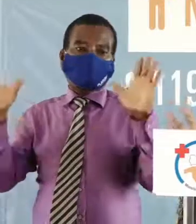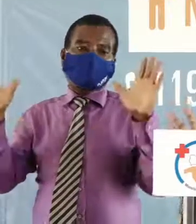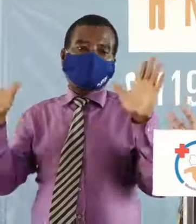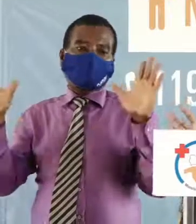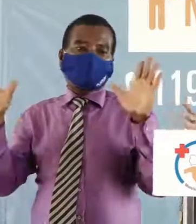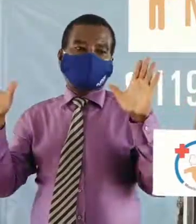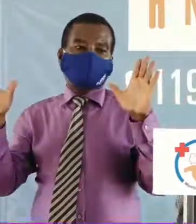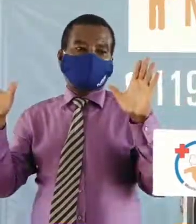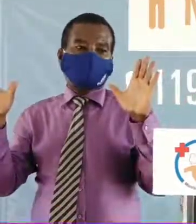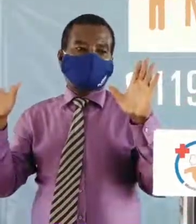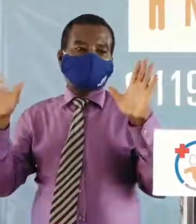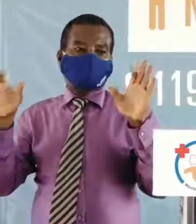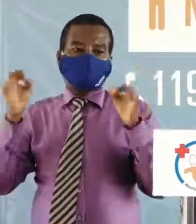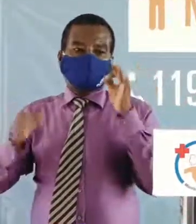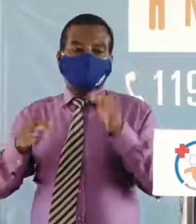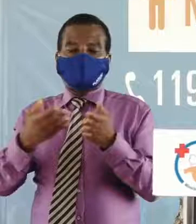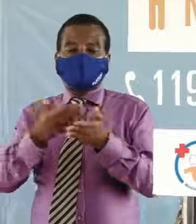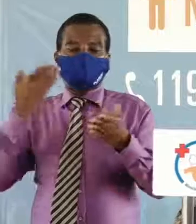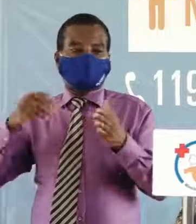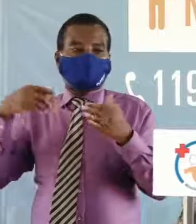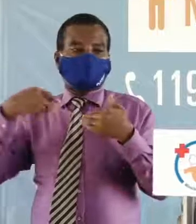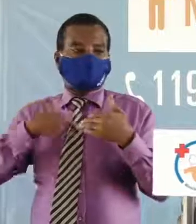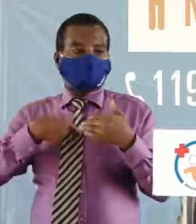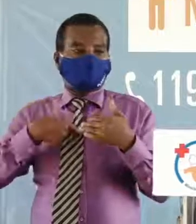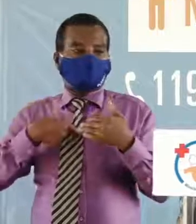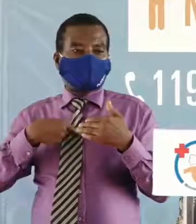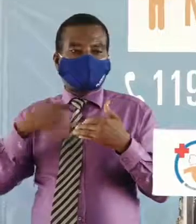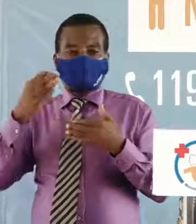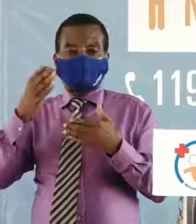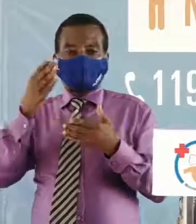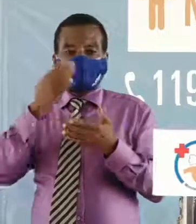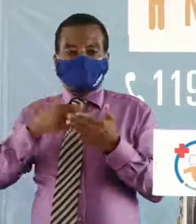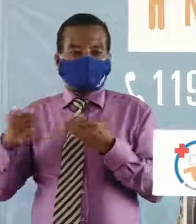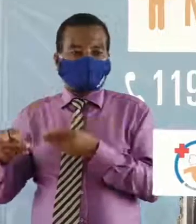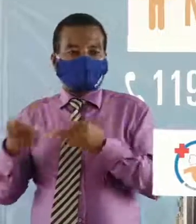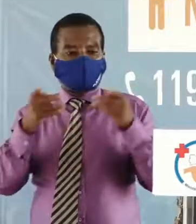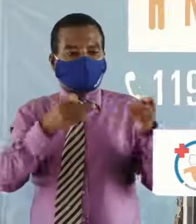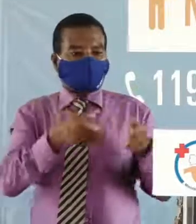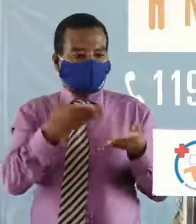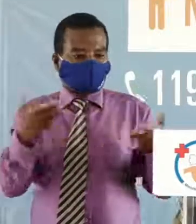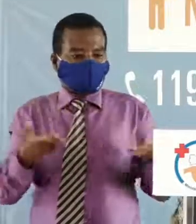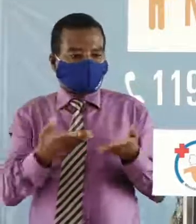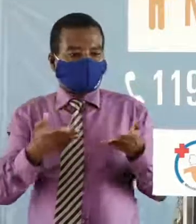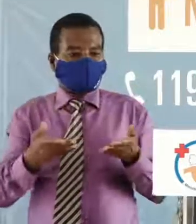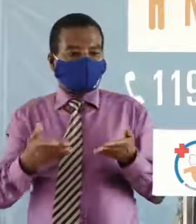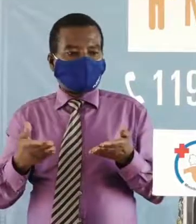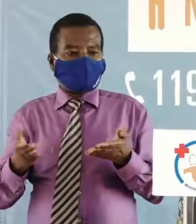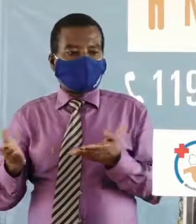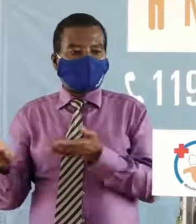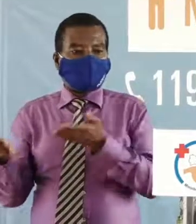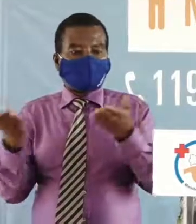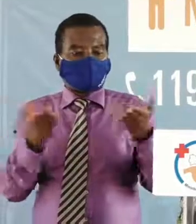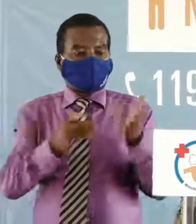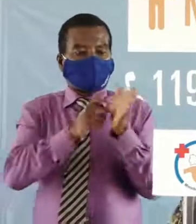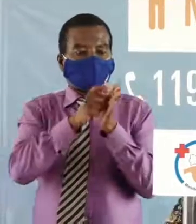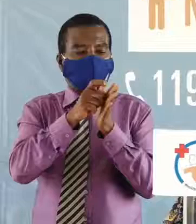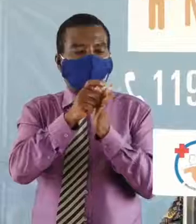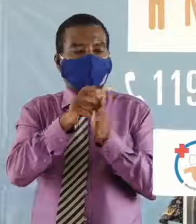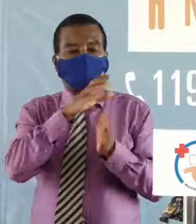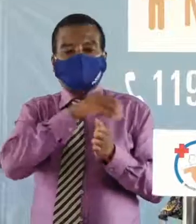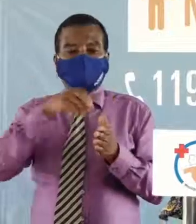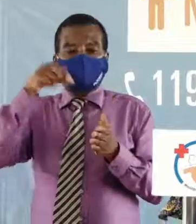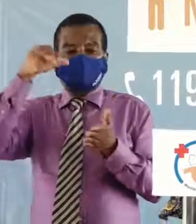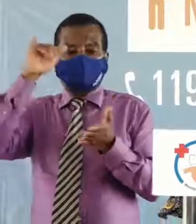si avant moi quelqu'un est passé ici et qu'il est porteur du virus et que cette